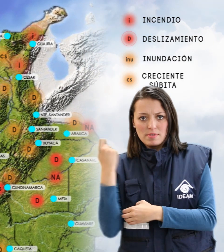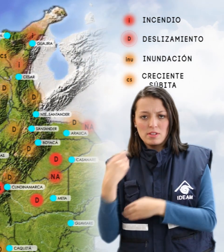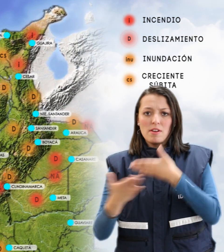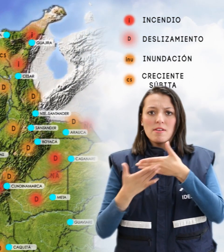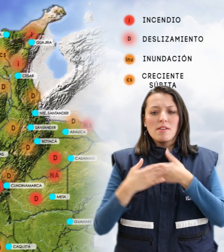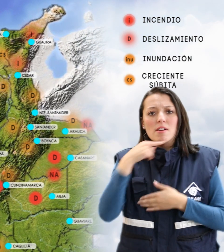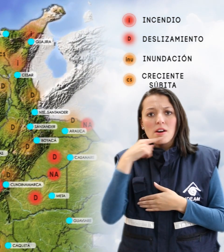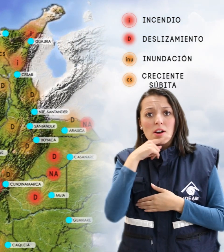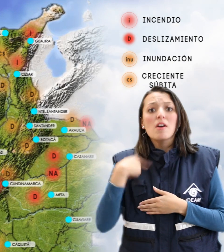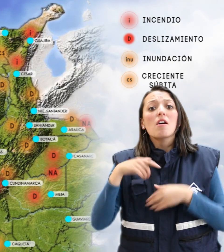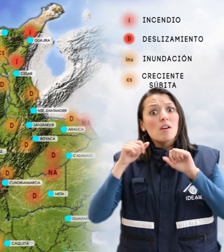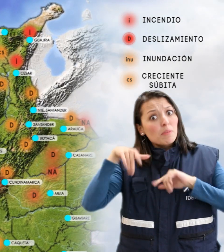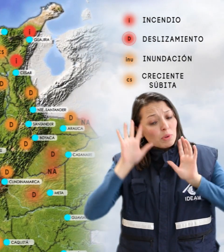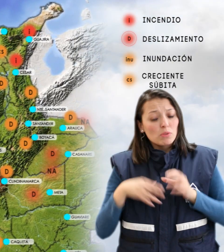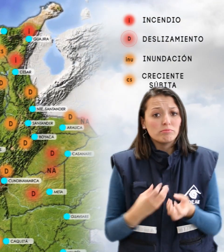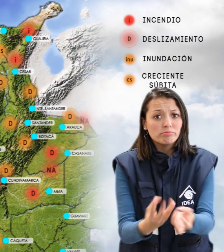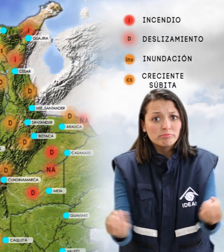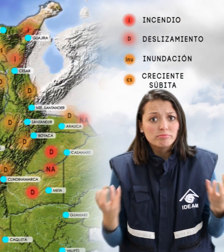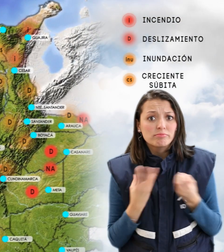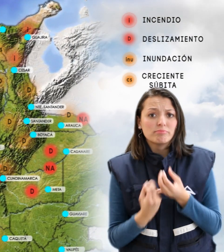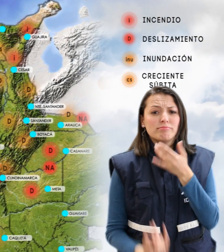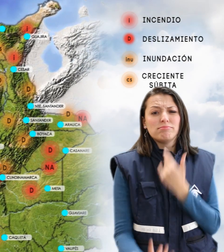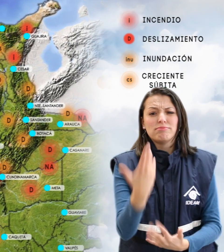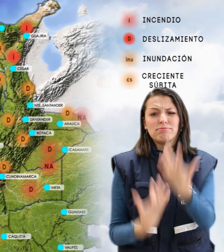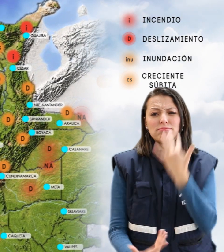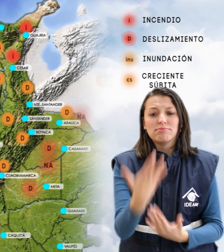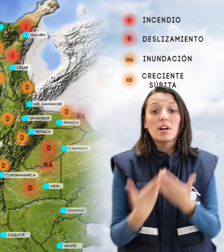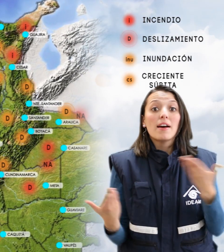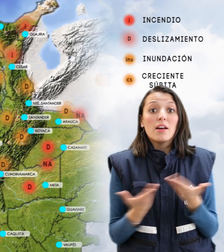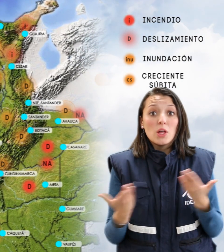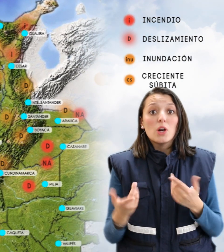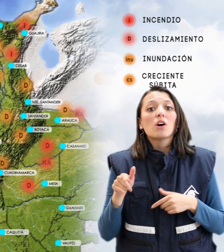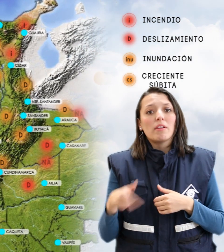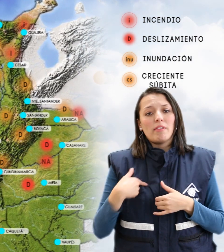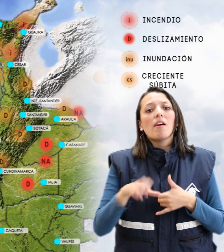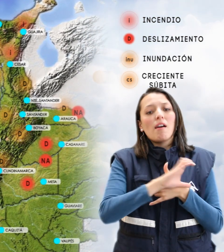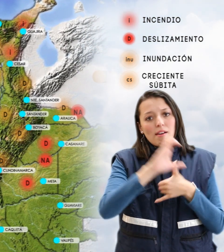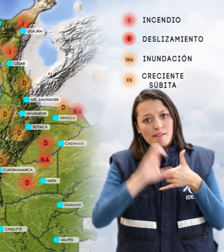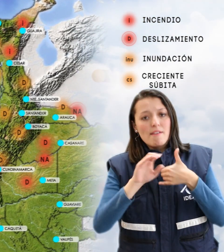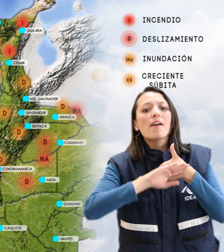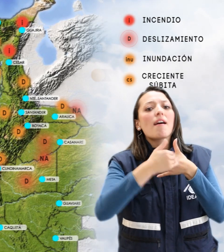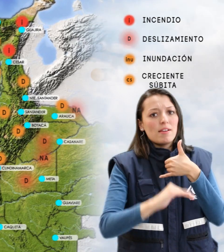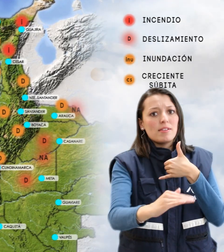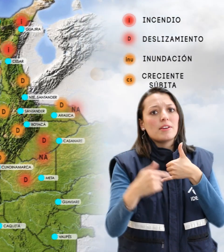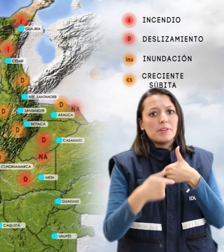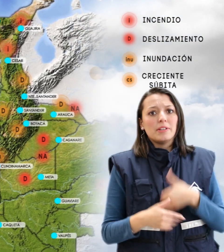por alta probabilidad de incendios de la cobertura vegetal en algunos sectores de las regiones Caribe y Andina.